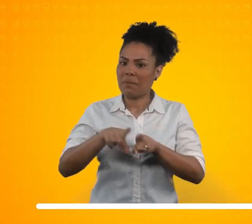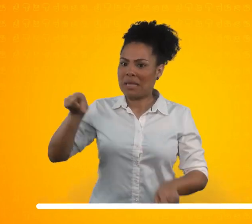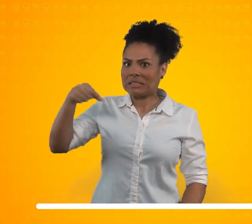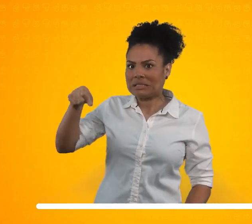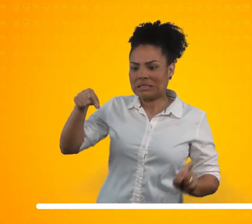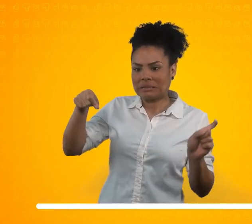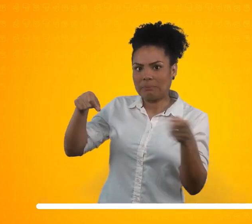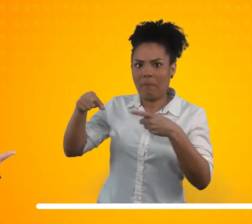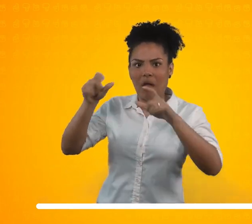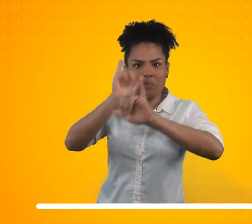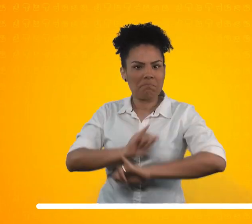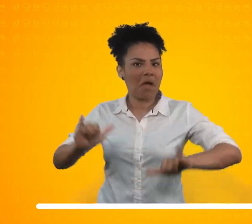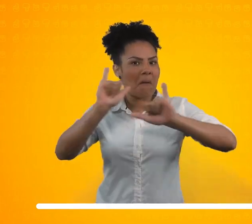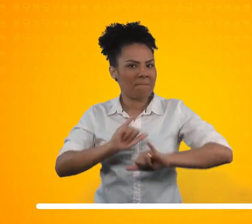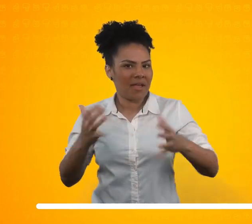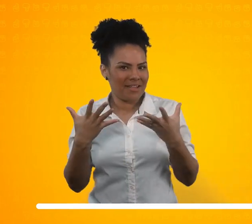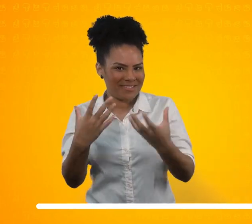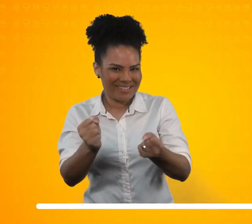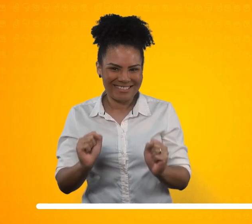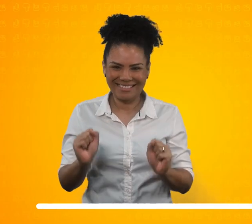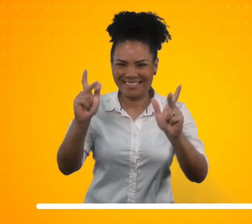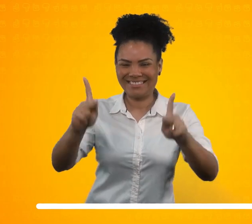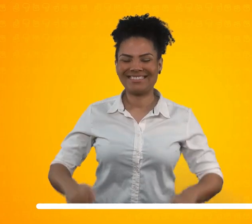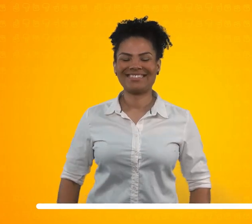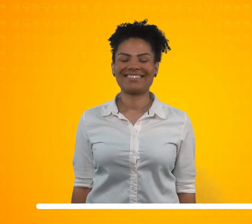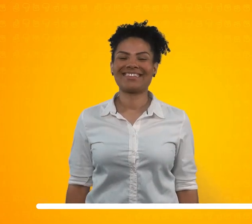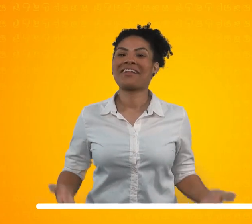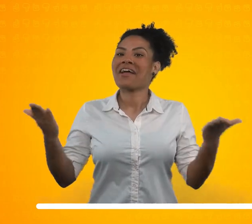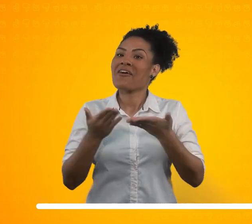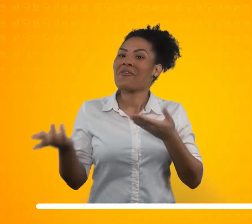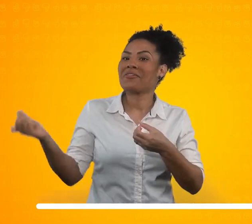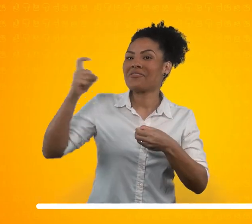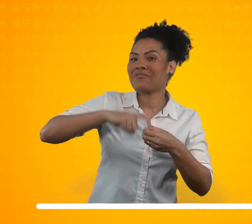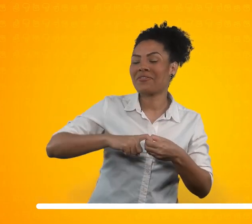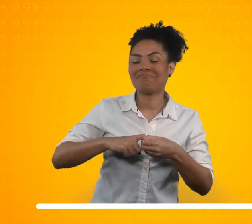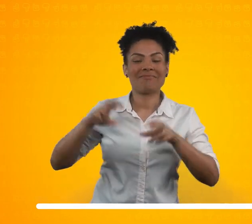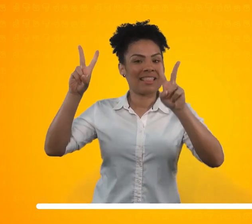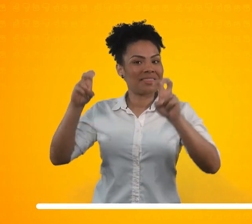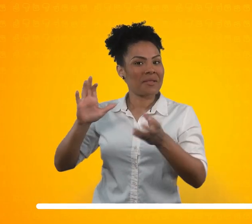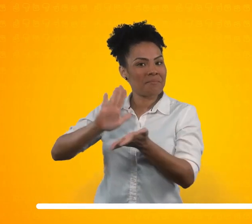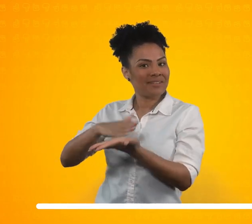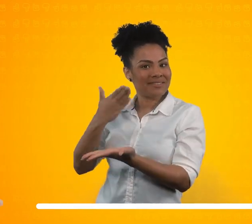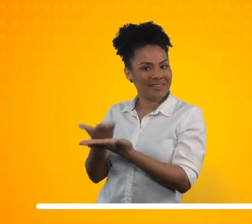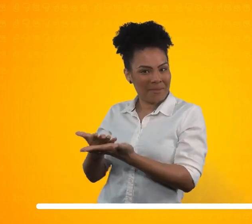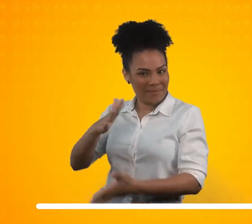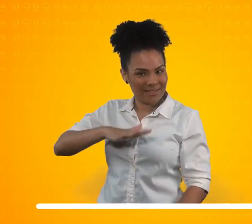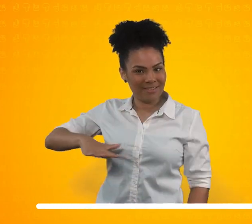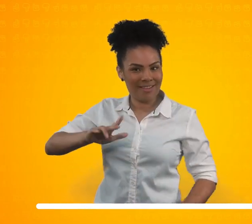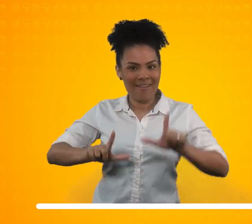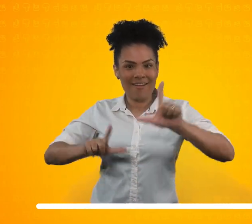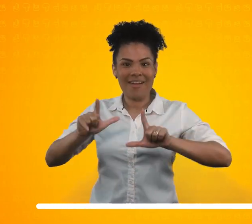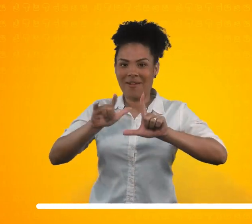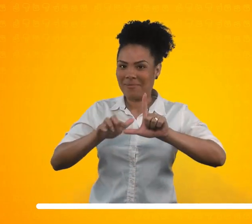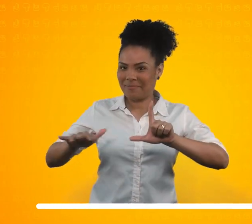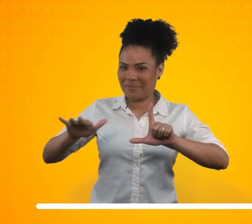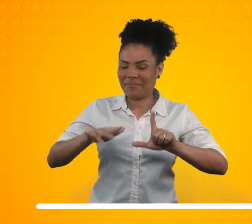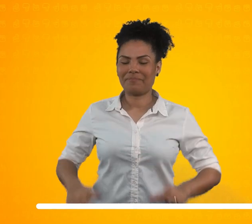notificação, ok? Voltando. Agora, sobre a interpretação. A interpretação pode ocorrer em